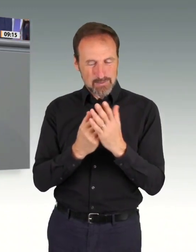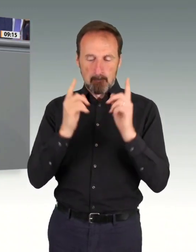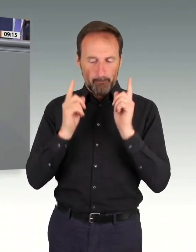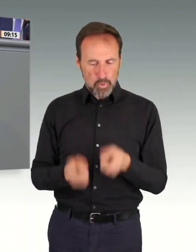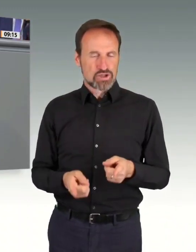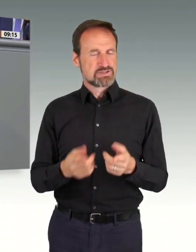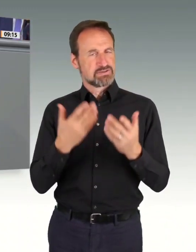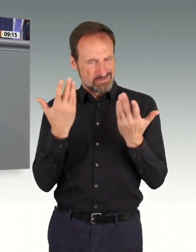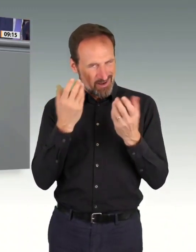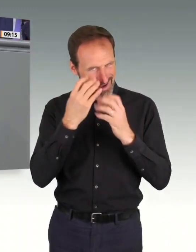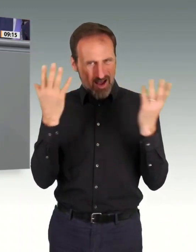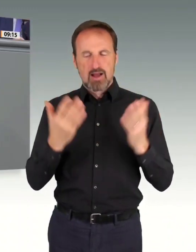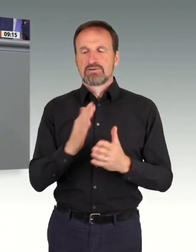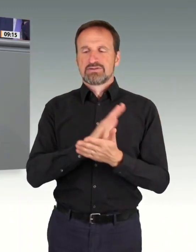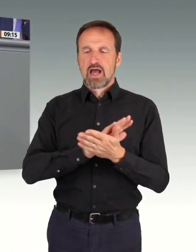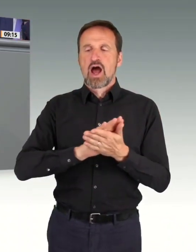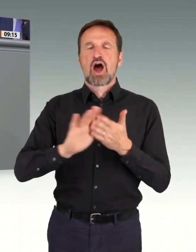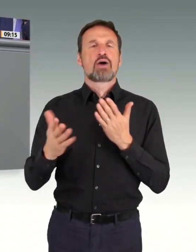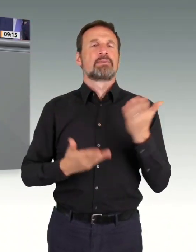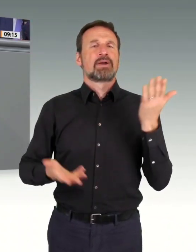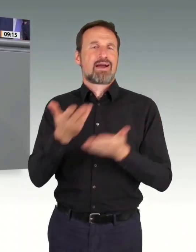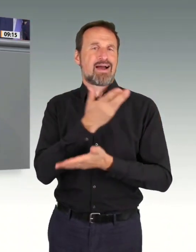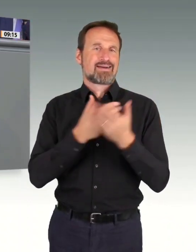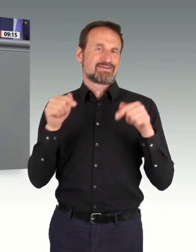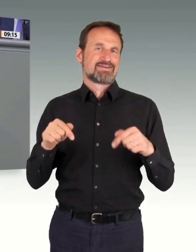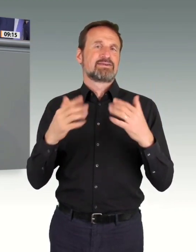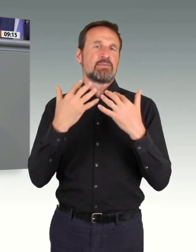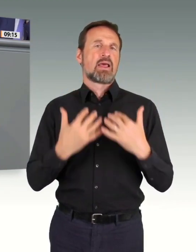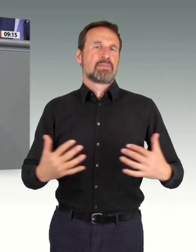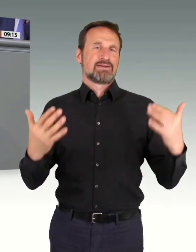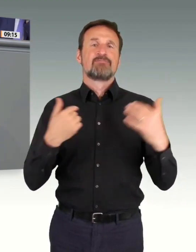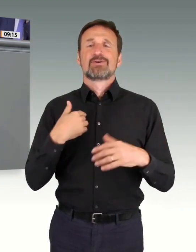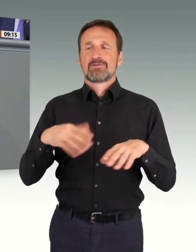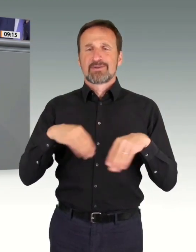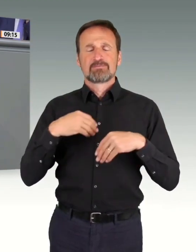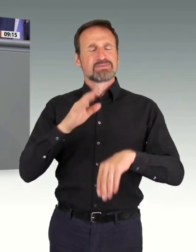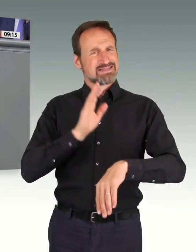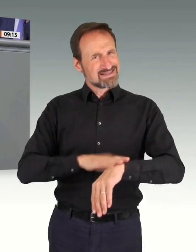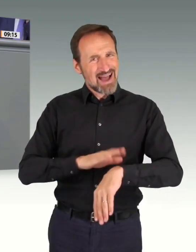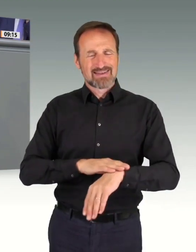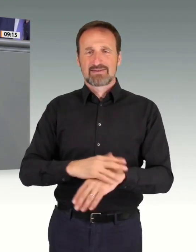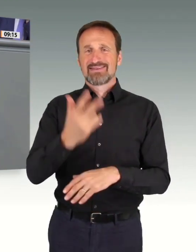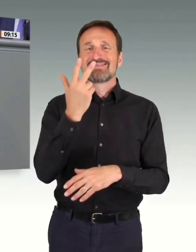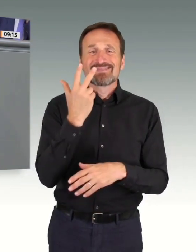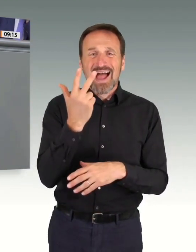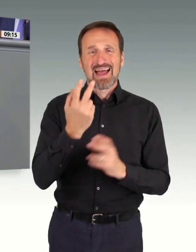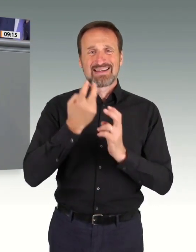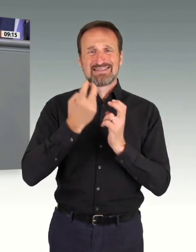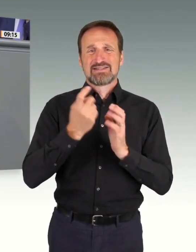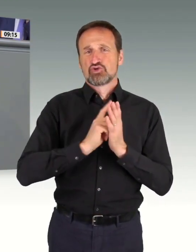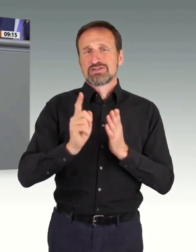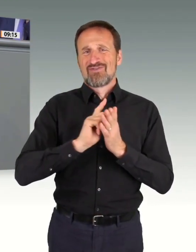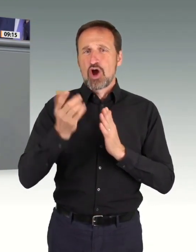hier in diesem Parlament. Wir haben uns dafür auch ordentlich Zeit genommen mit drei Sitzungswochen. Die Bürgerinnen und Bürger unseres Landes